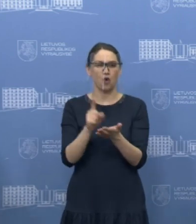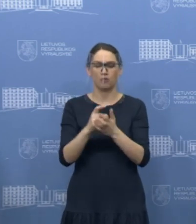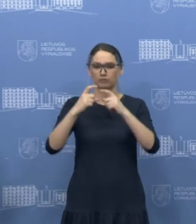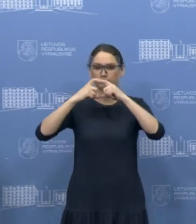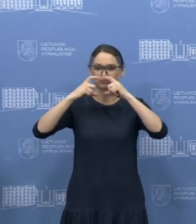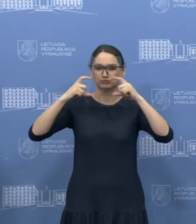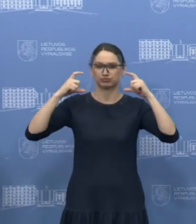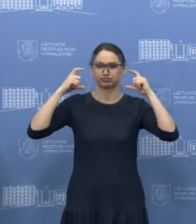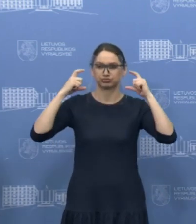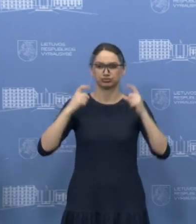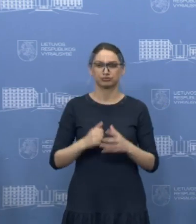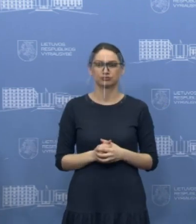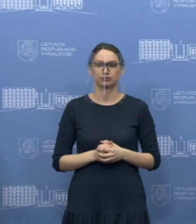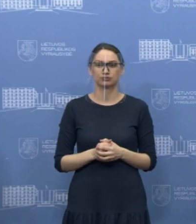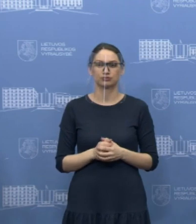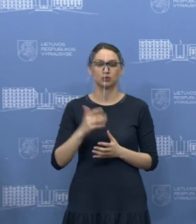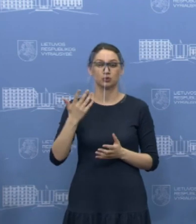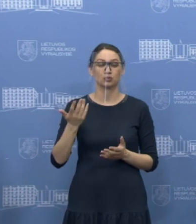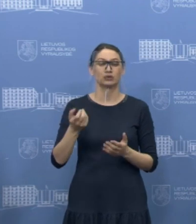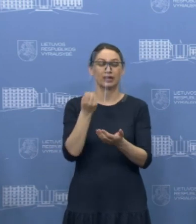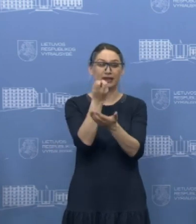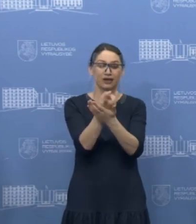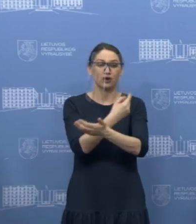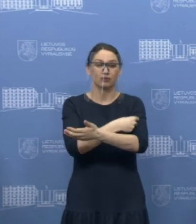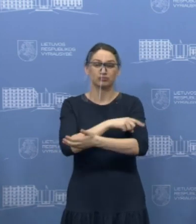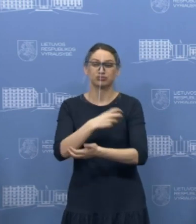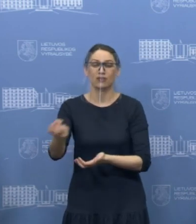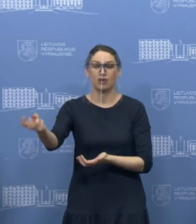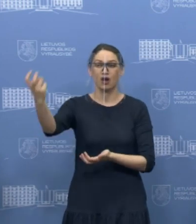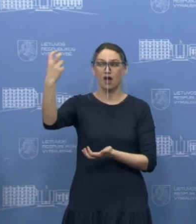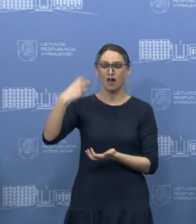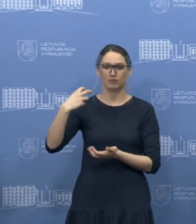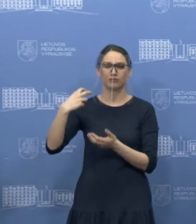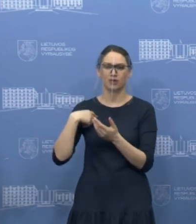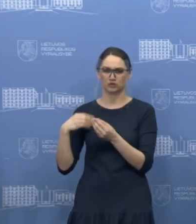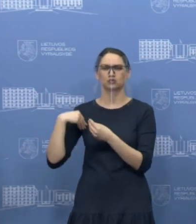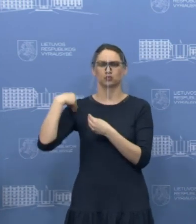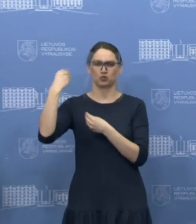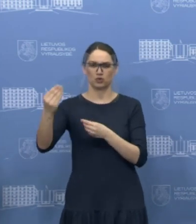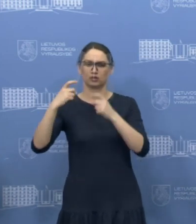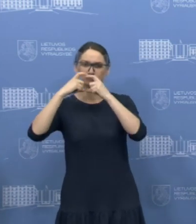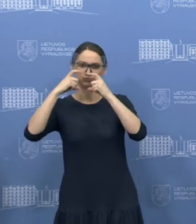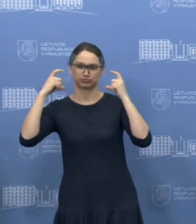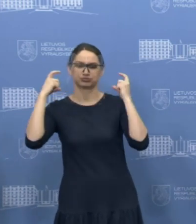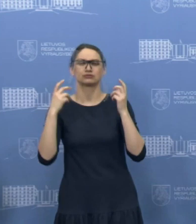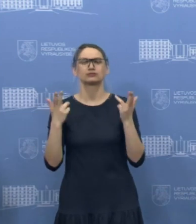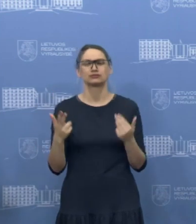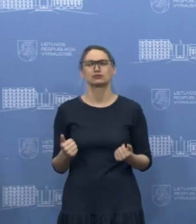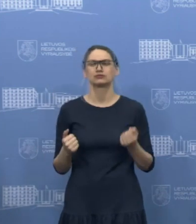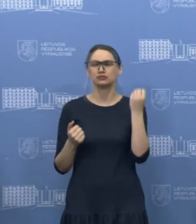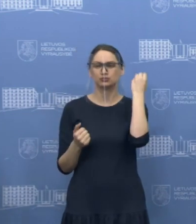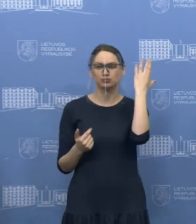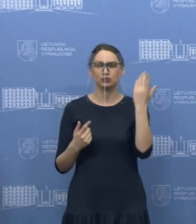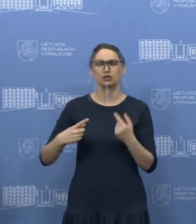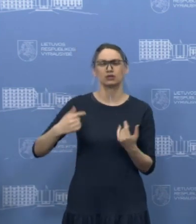Visi, kurie ateina į medicinos įstaigas, jiems yra duodama veido kaukę. Tikrai suprantame, kad šiuo metu